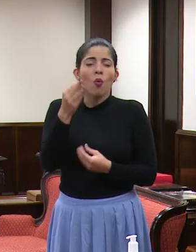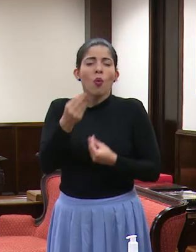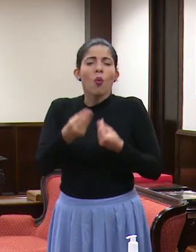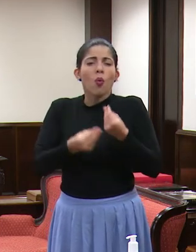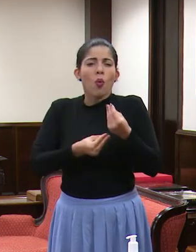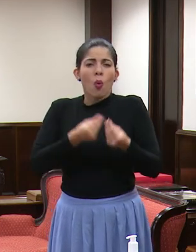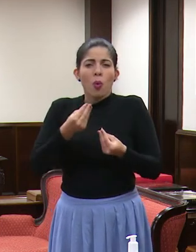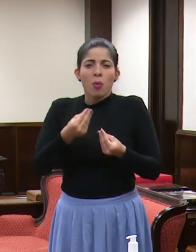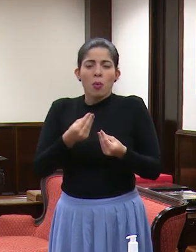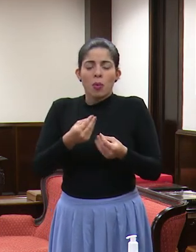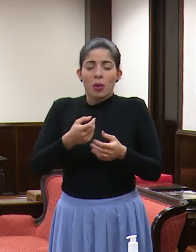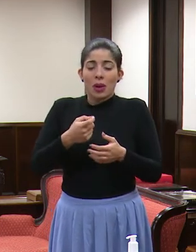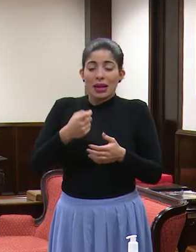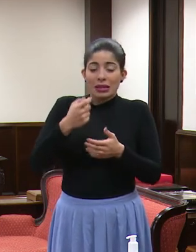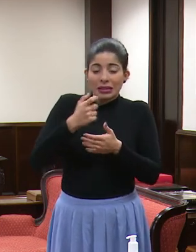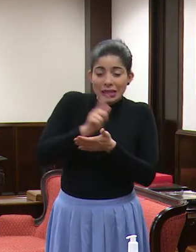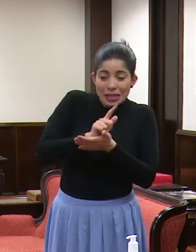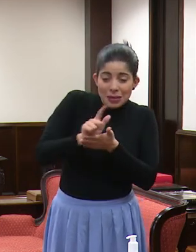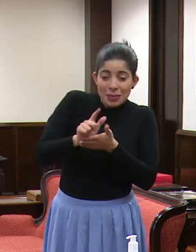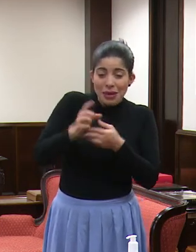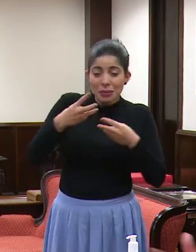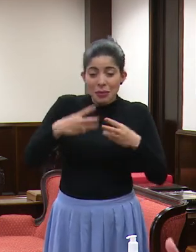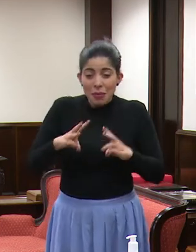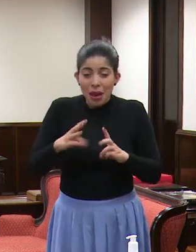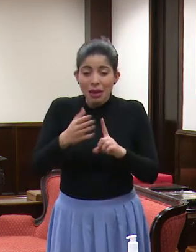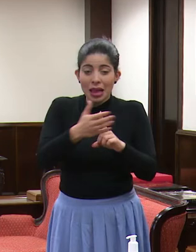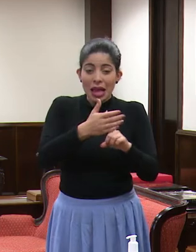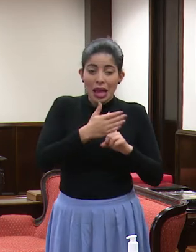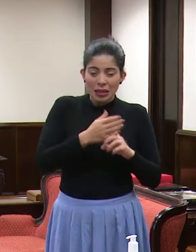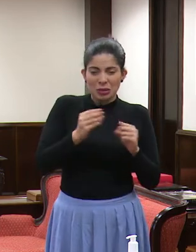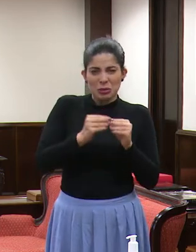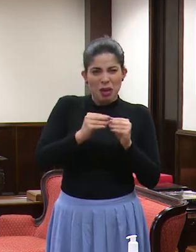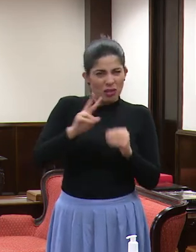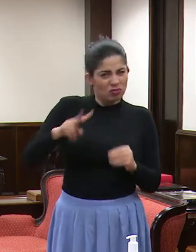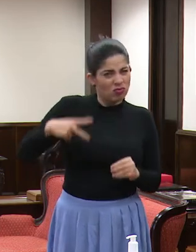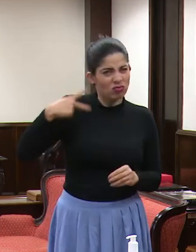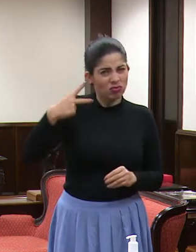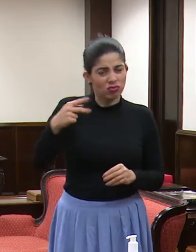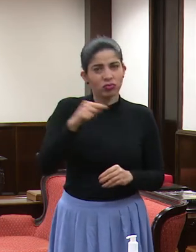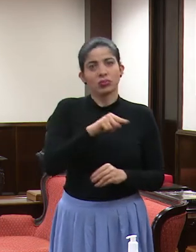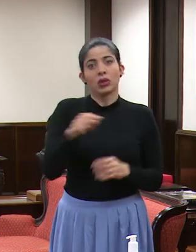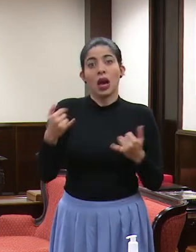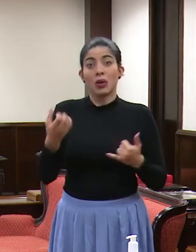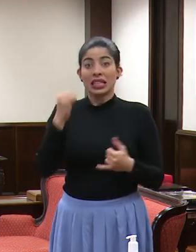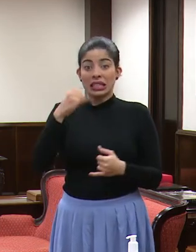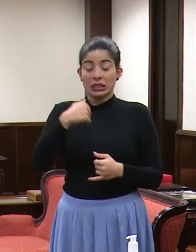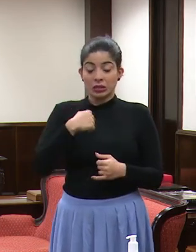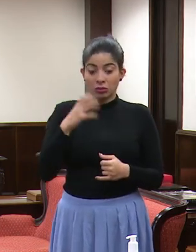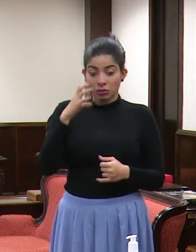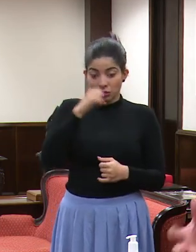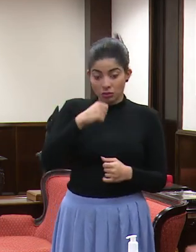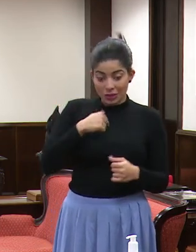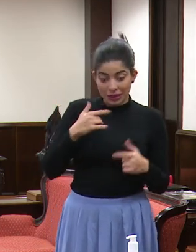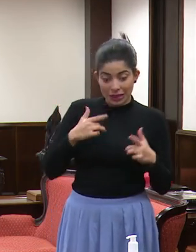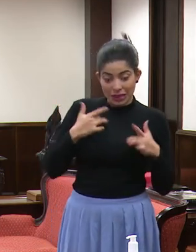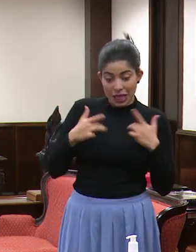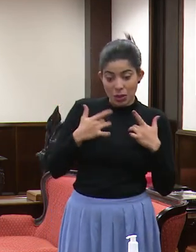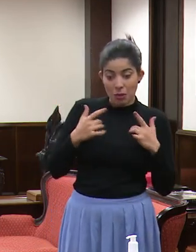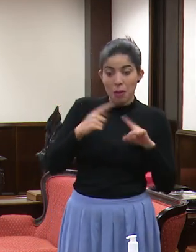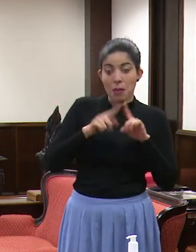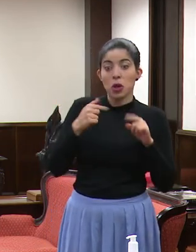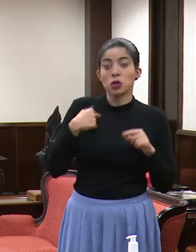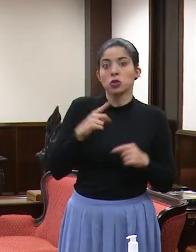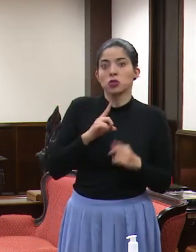es extremar las medidas higiénico-sanitarias y el aislamiento, como decía el doctor Bos ahorita, si yo tengo síntomas y no tengo